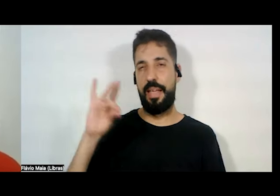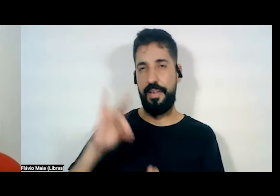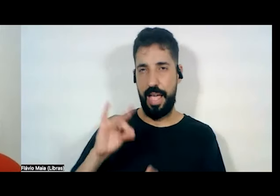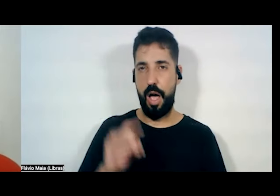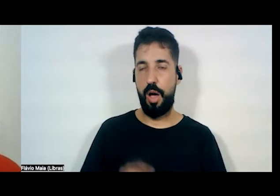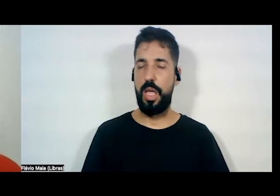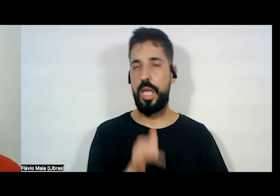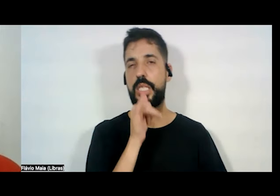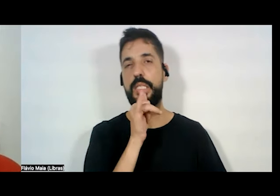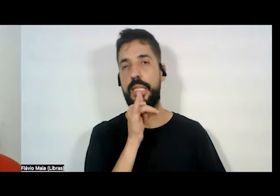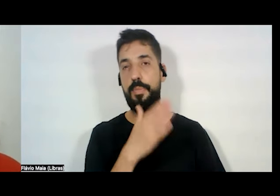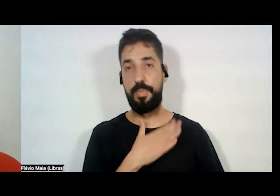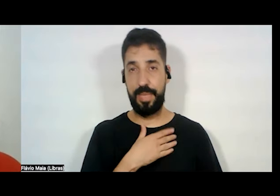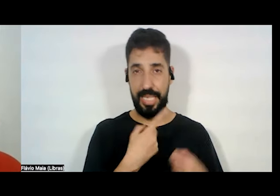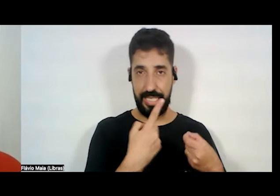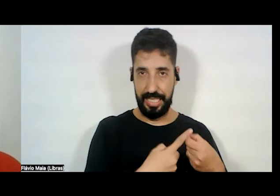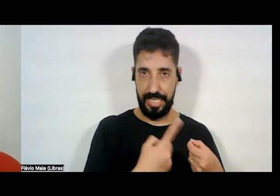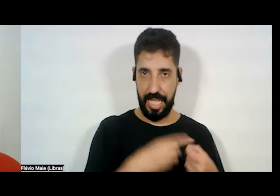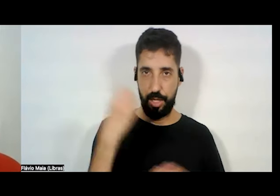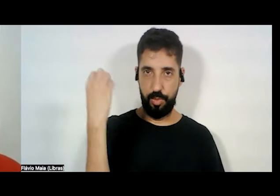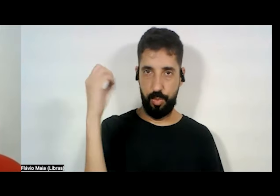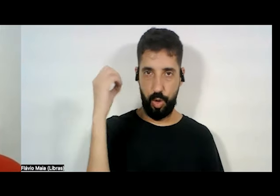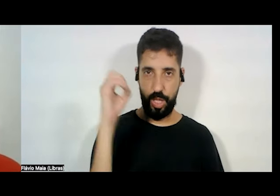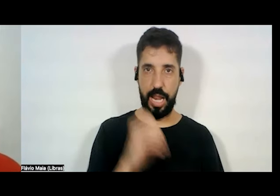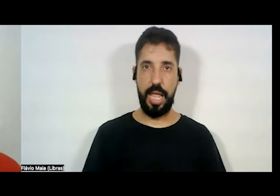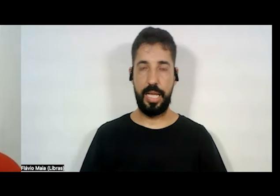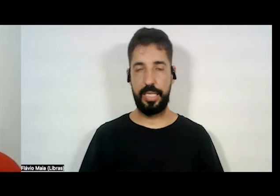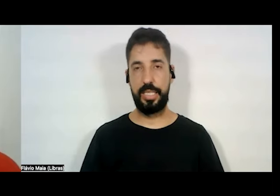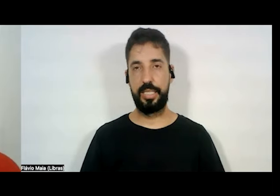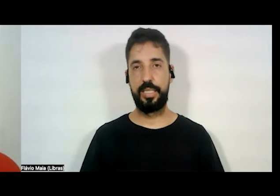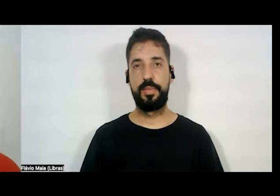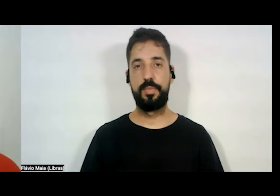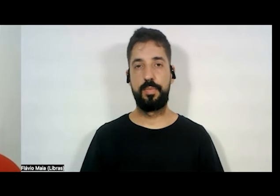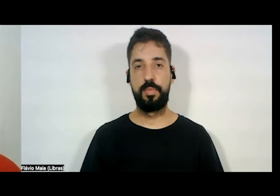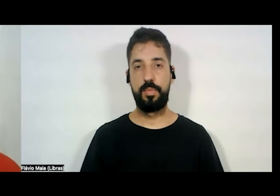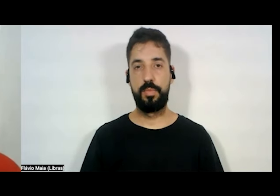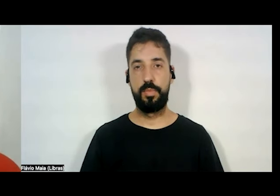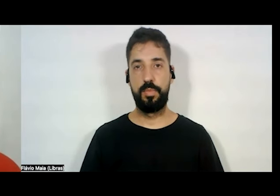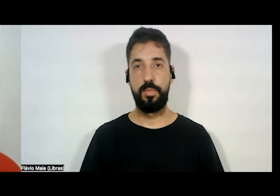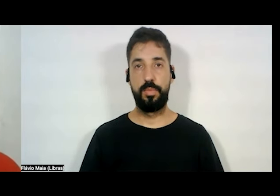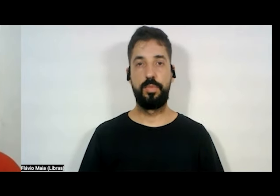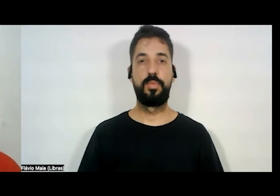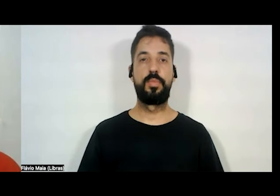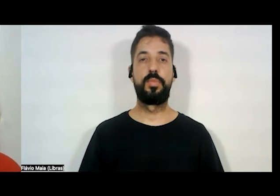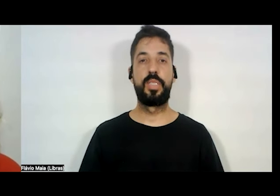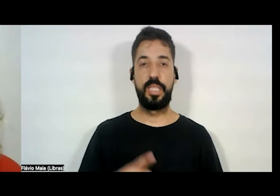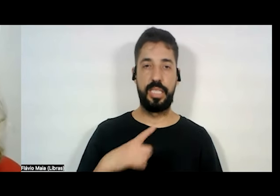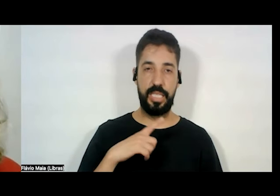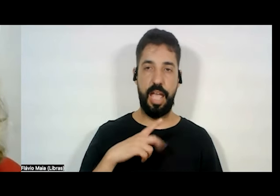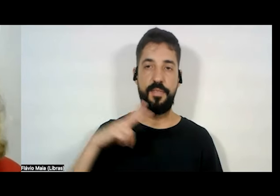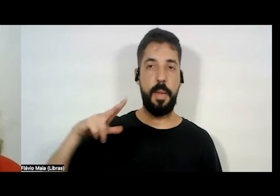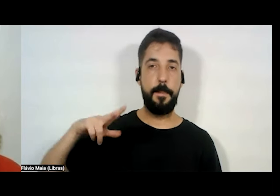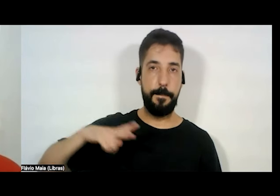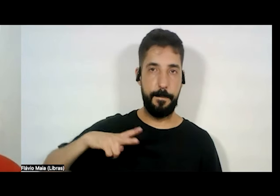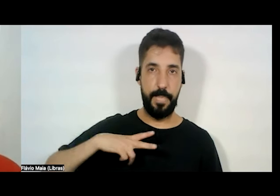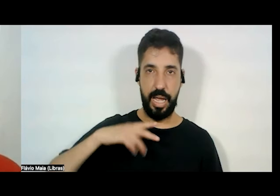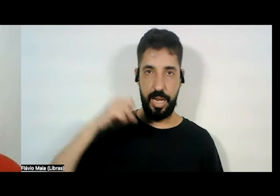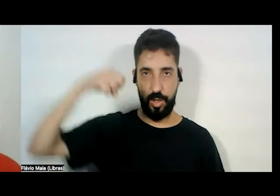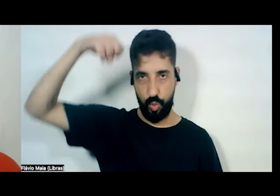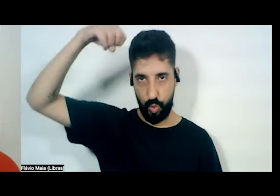minha cidade, Porto Alegre, onde teve no estado do Rio Grande do Sul a privatização da energia elétrica,